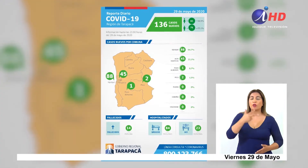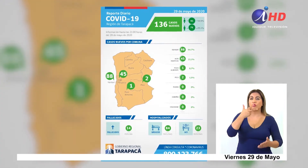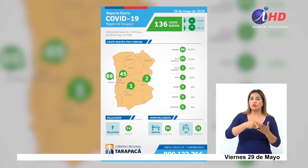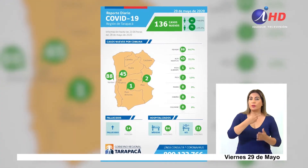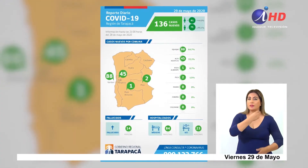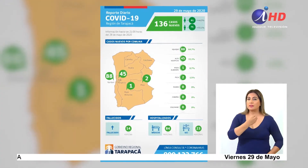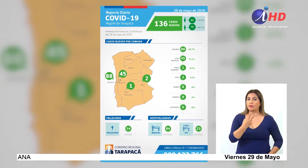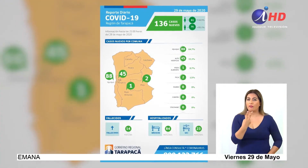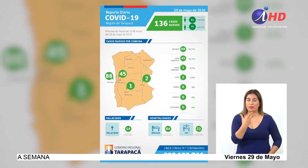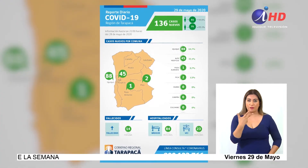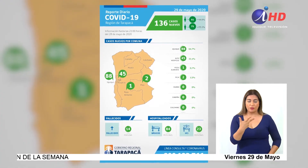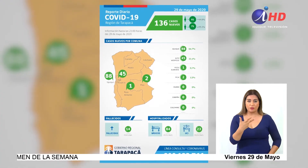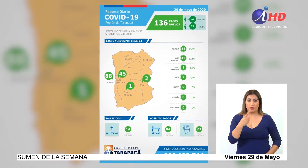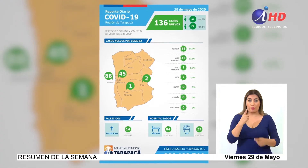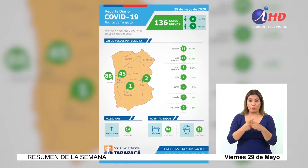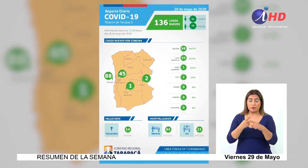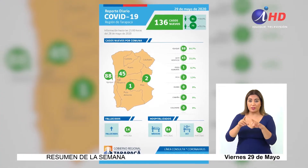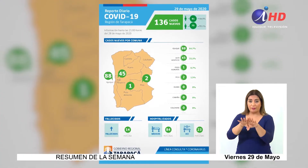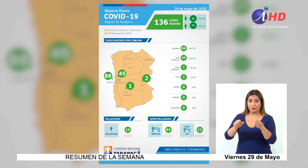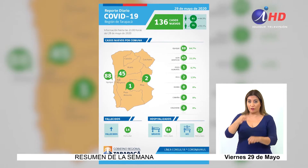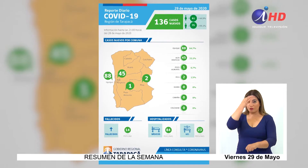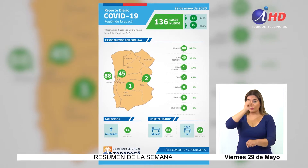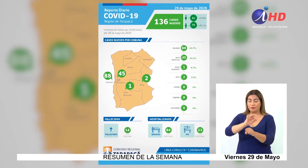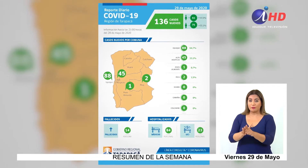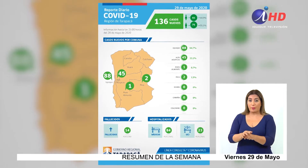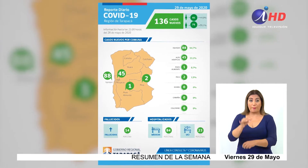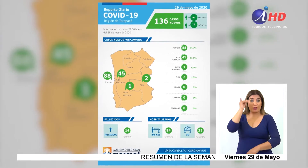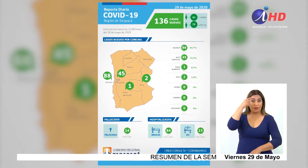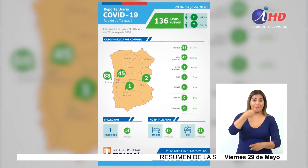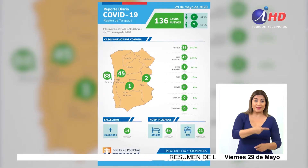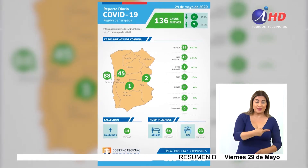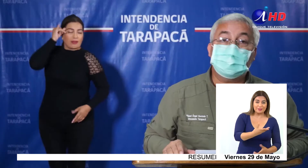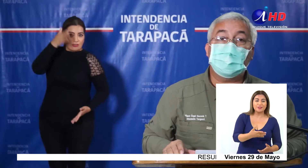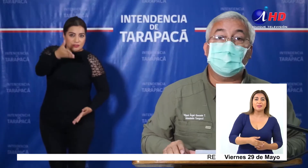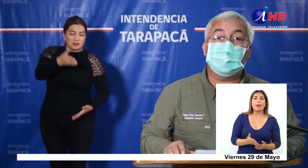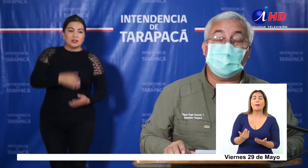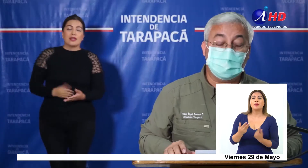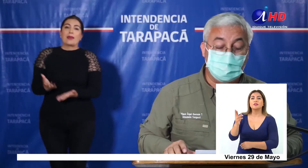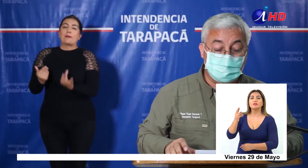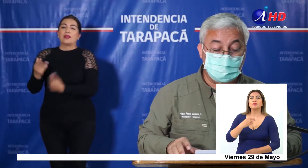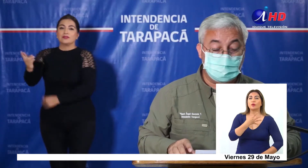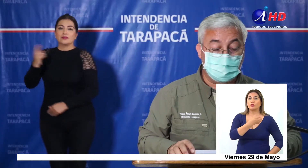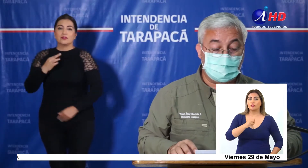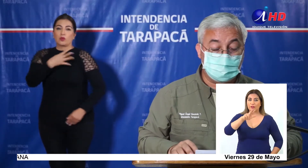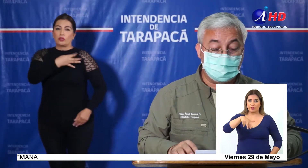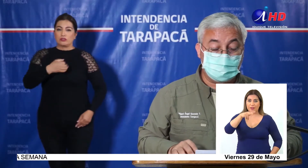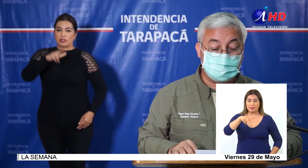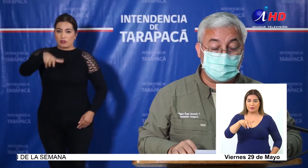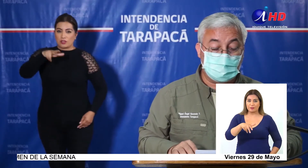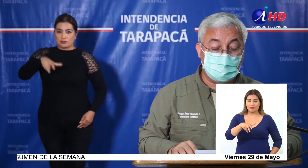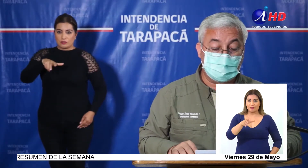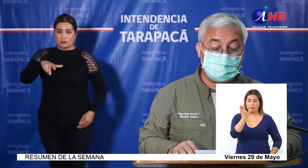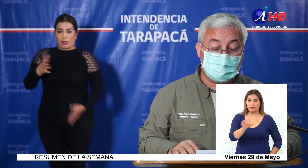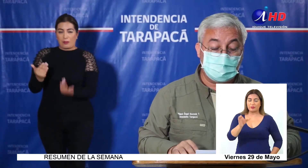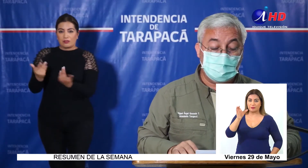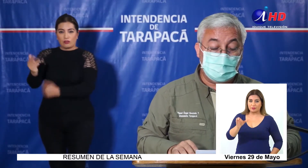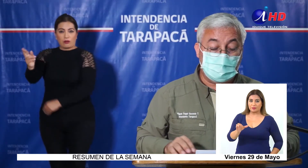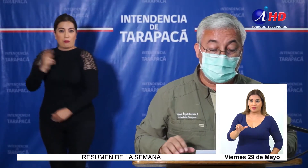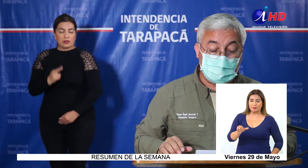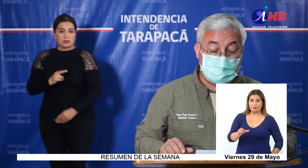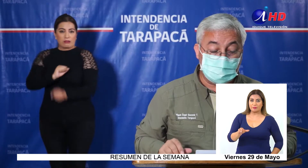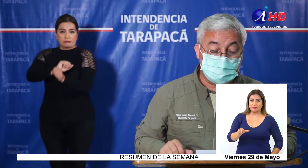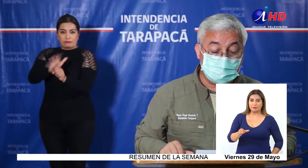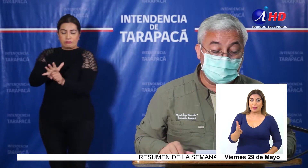.328 negativos y en análisis 418 casos que están